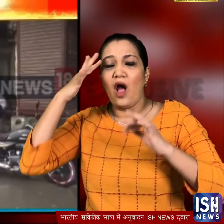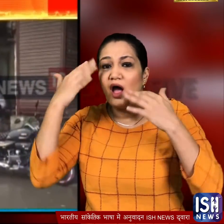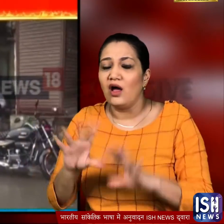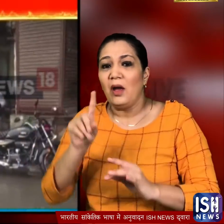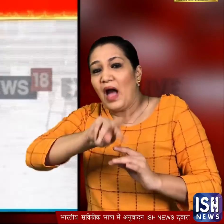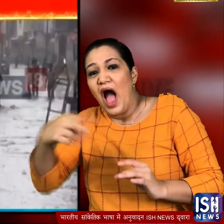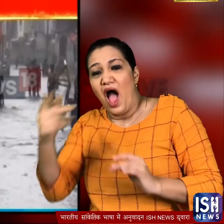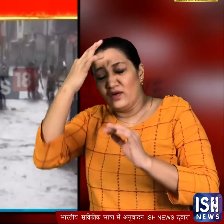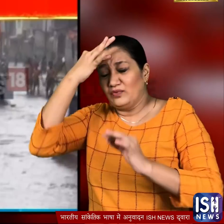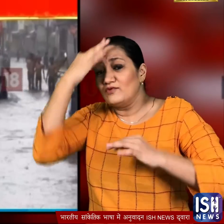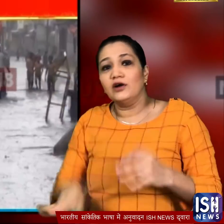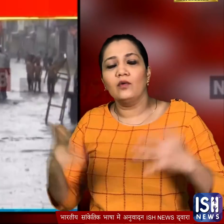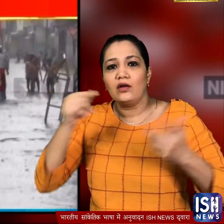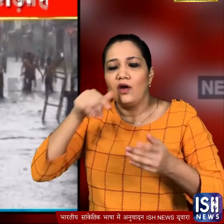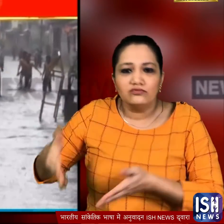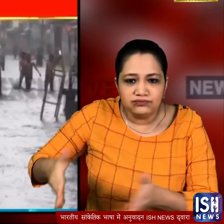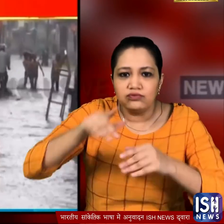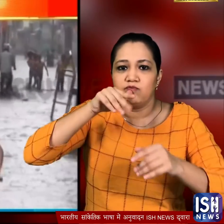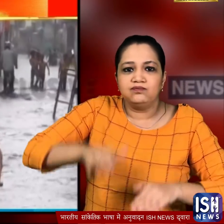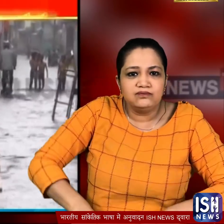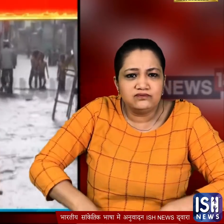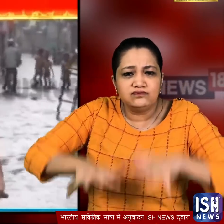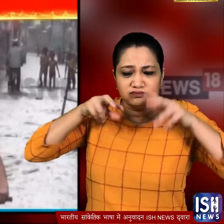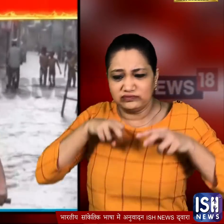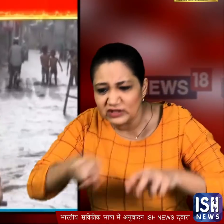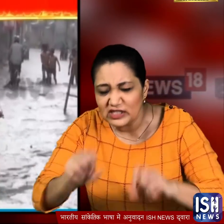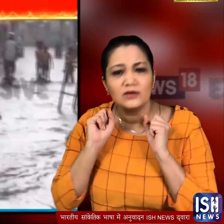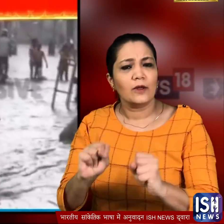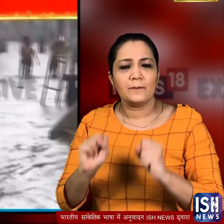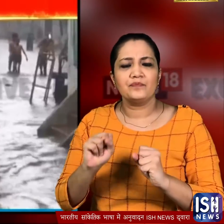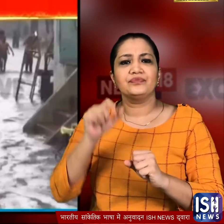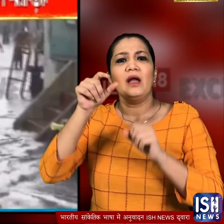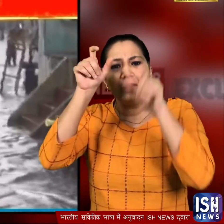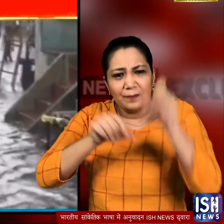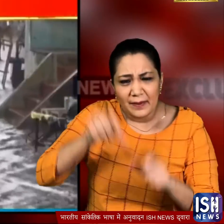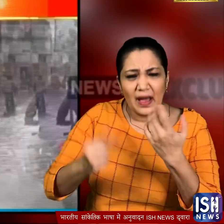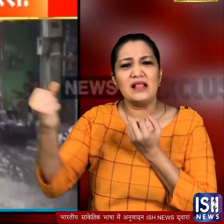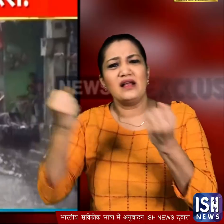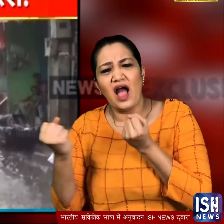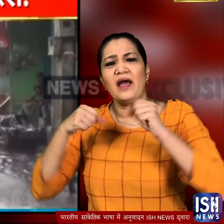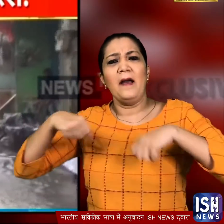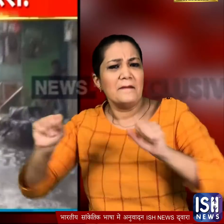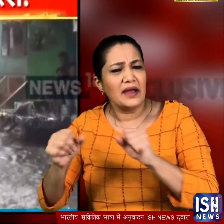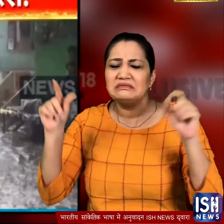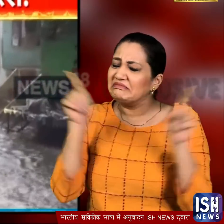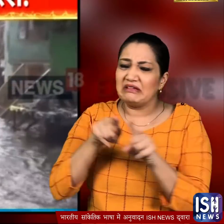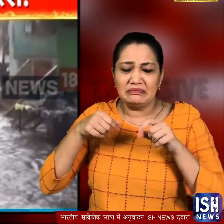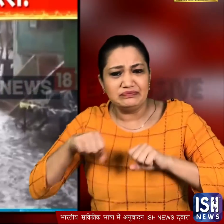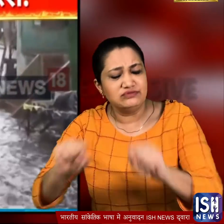के आगे कुछ नहीं थी जो लोगों को सड़कों पर घुटनों तक पानी भरने से जहिलनी पड़ी लोग हों या गाडियां सब इस पानी से गुजरने को मजबूर हो